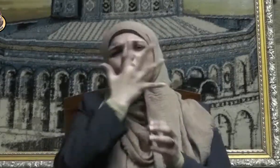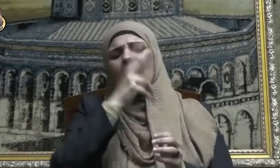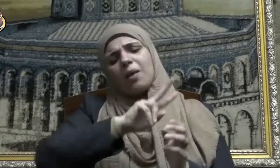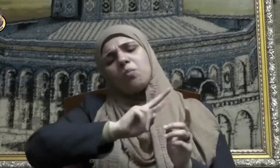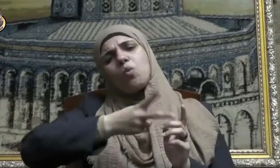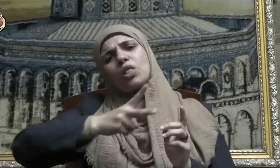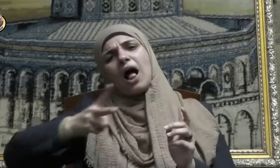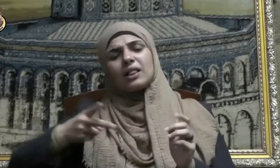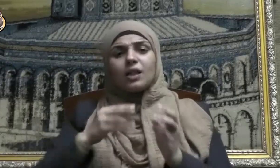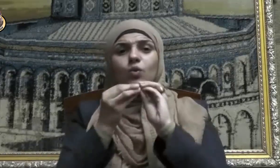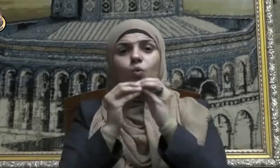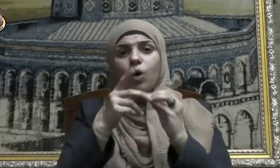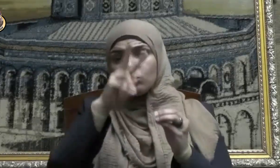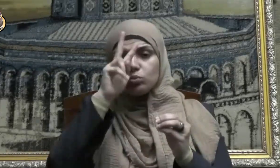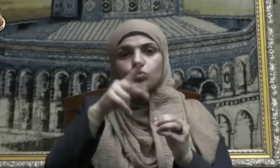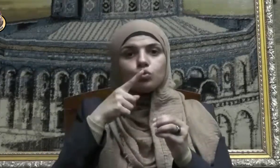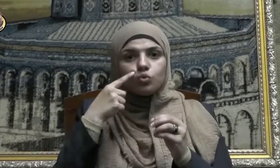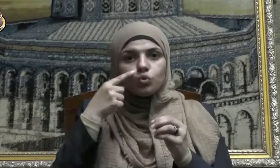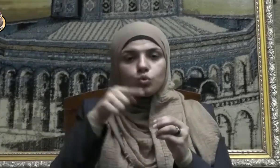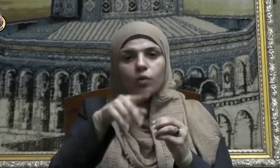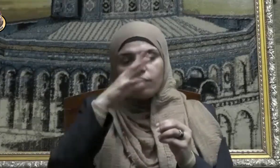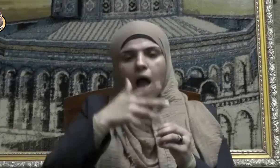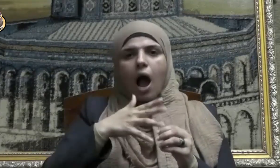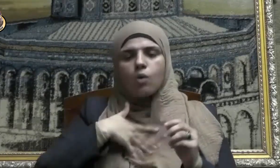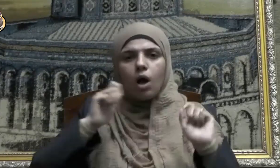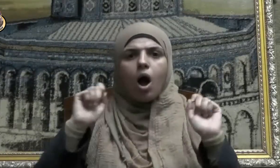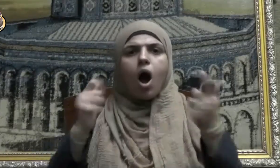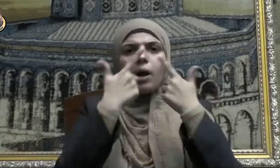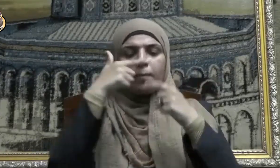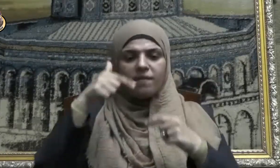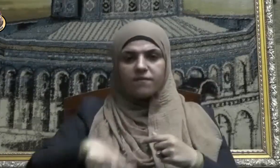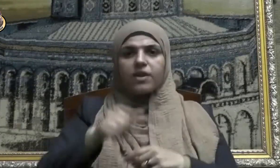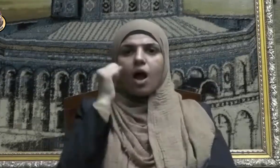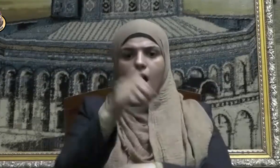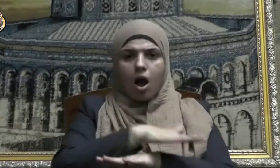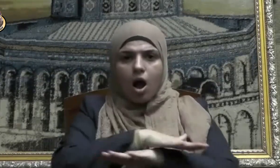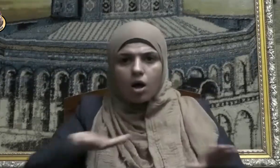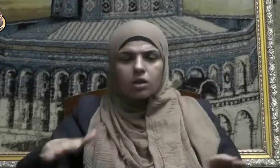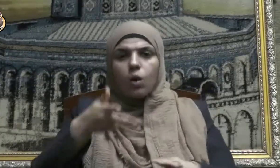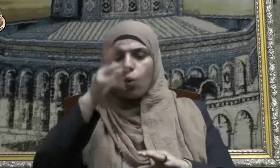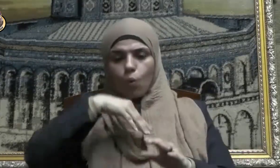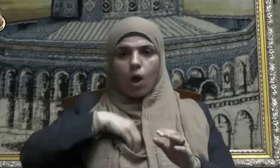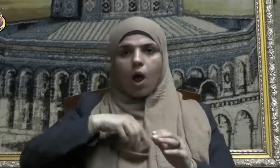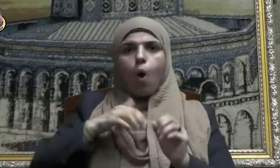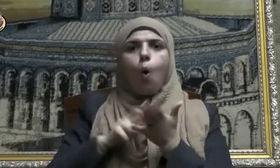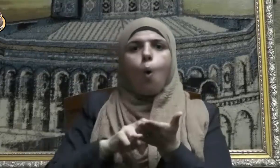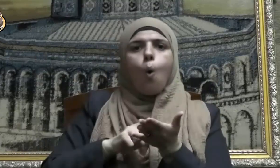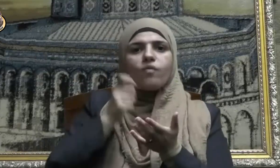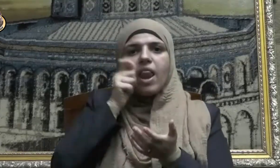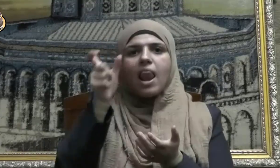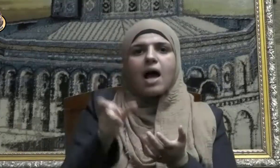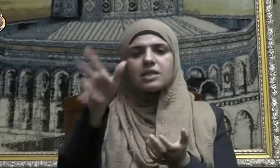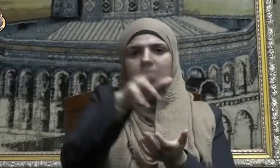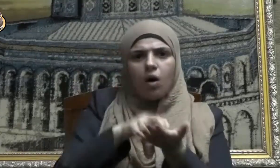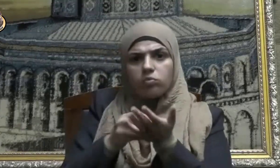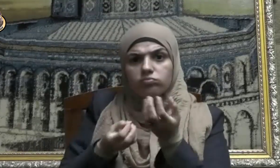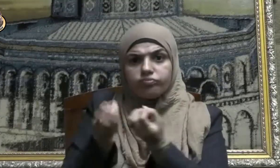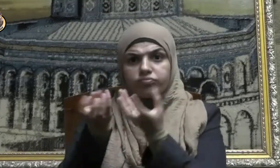الإرجاف في البلاد وبث الوهن في نفوس المؤمنين الصادقين ودس